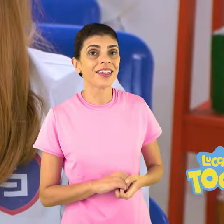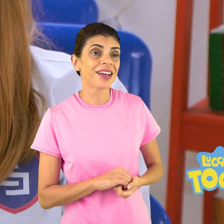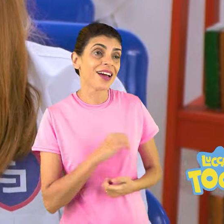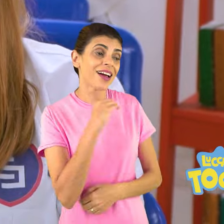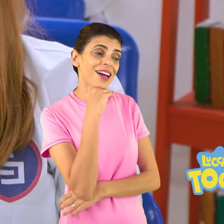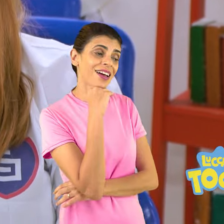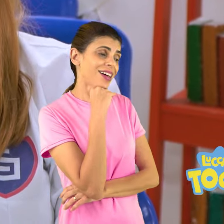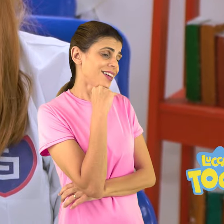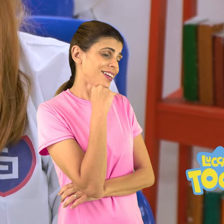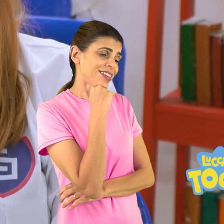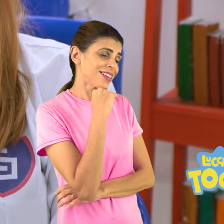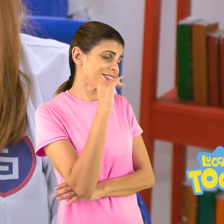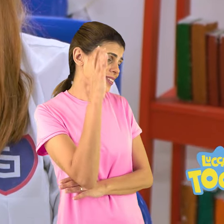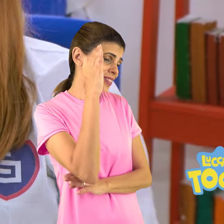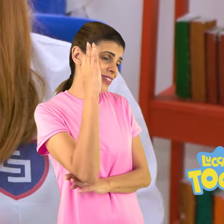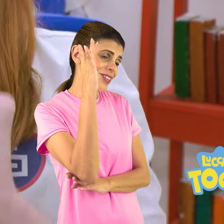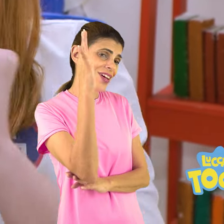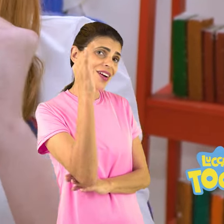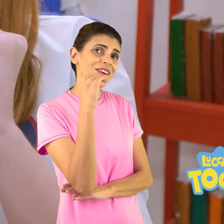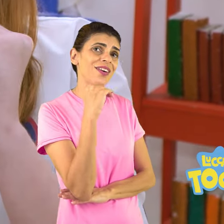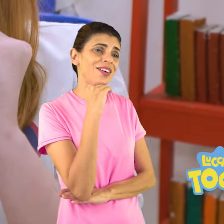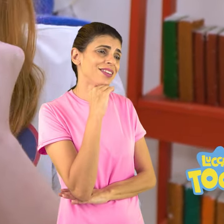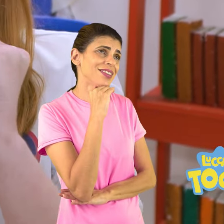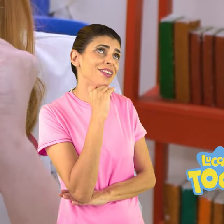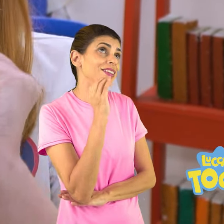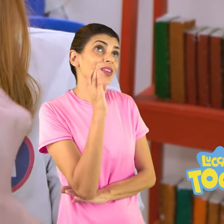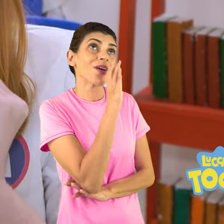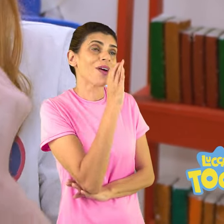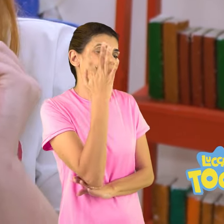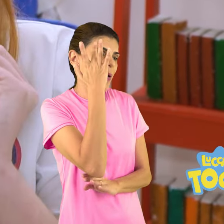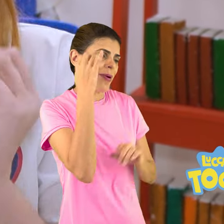só pode ser um sonho. Chega logo essa aula de educação física.